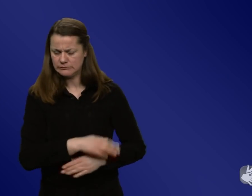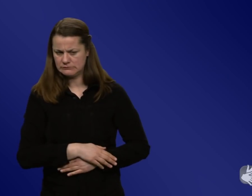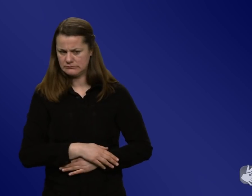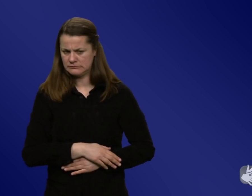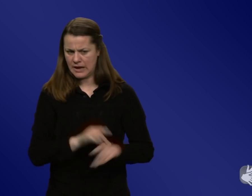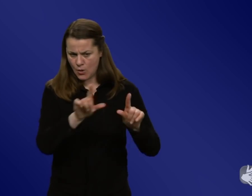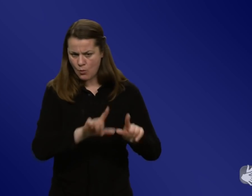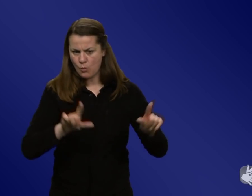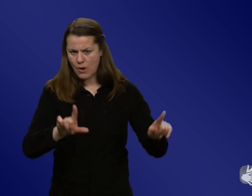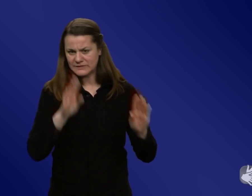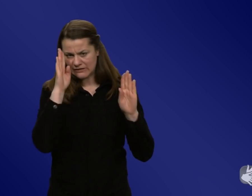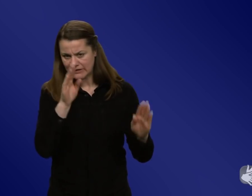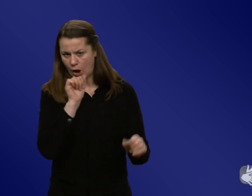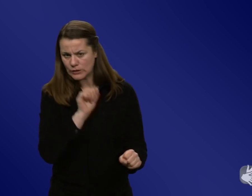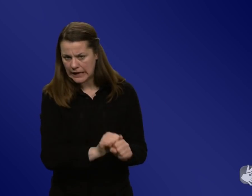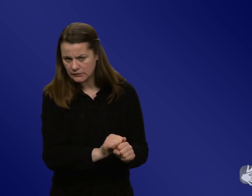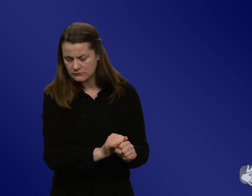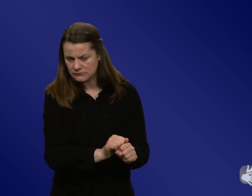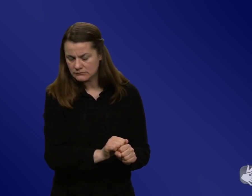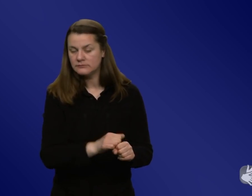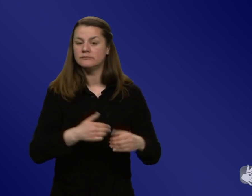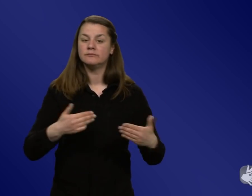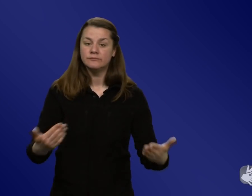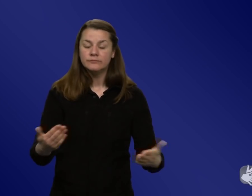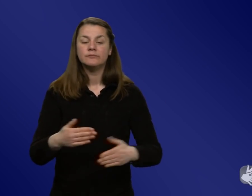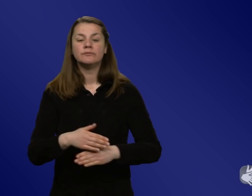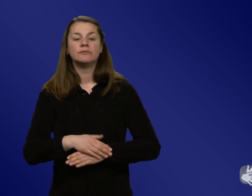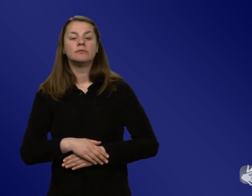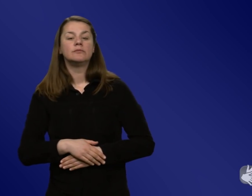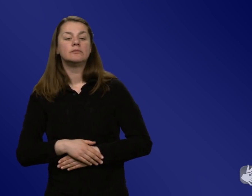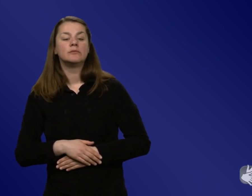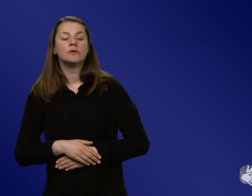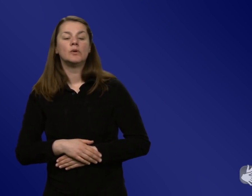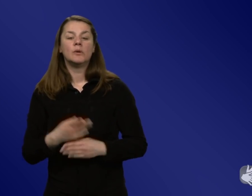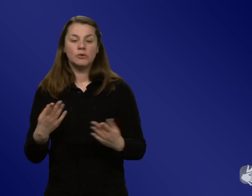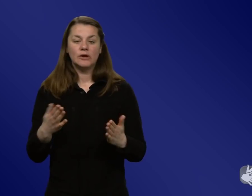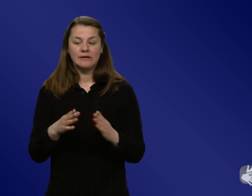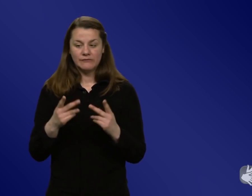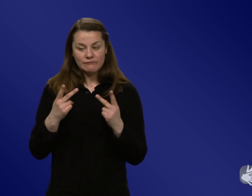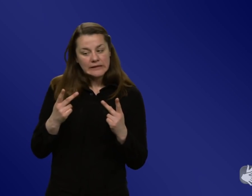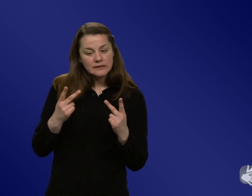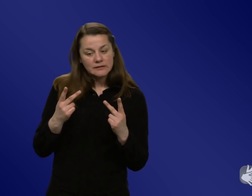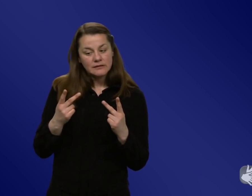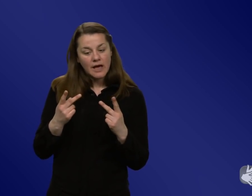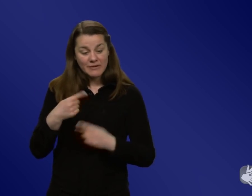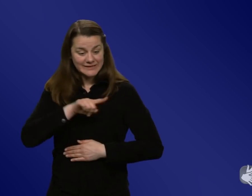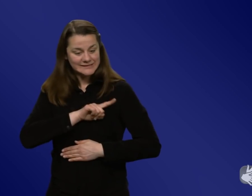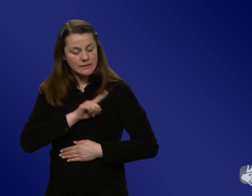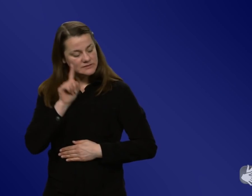alles Tricks, die brauchen erstmal die Aufmerksamkeit der Leute und die Motivation können dann aber wirklich effektiv sein, dass die Leute zum Beispiel